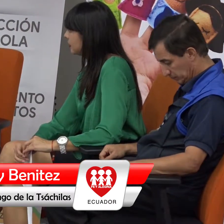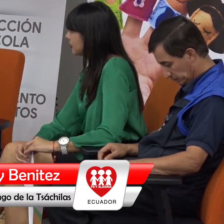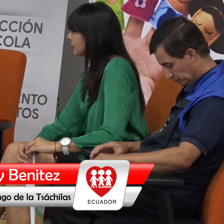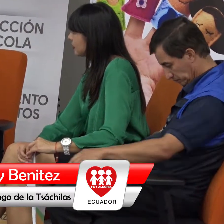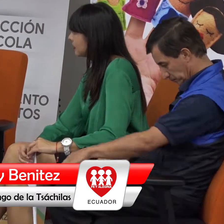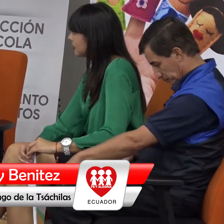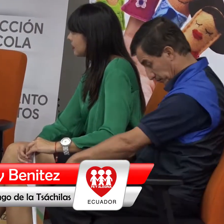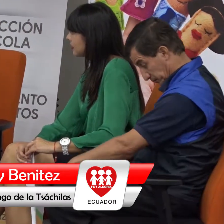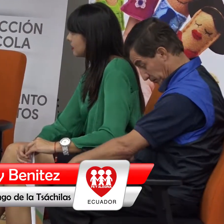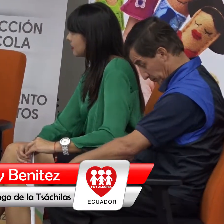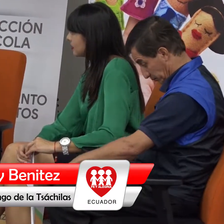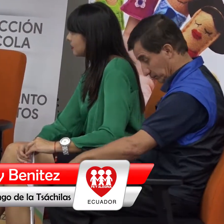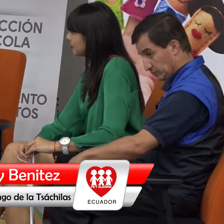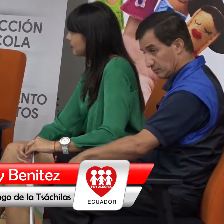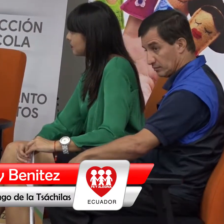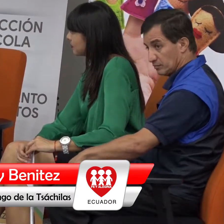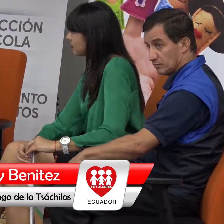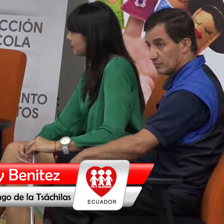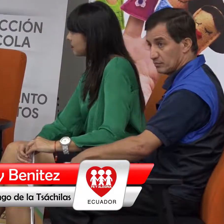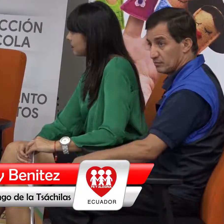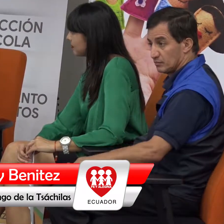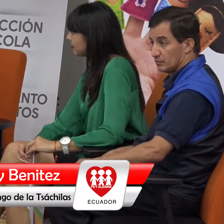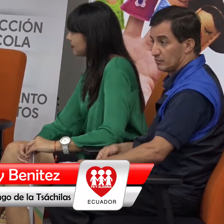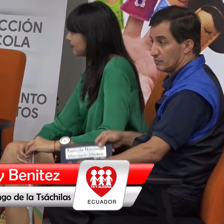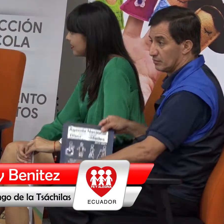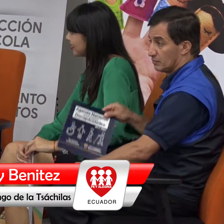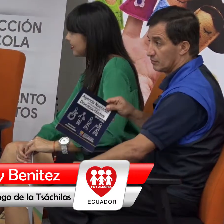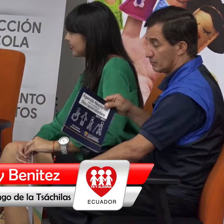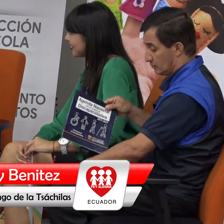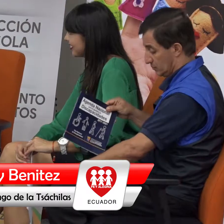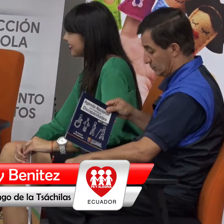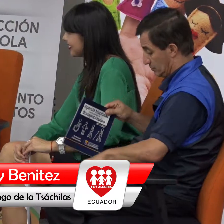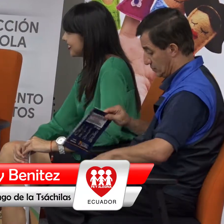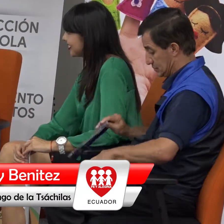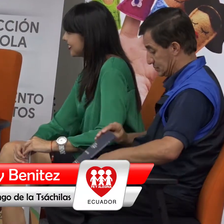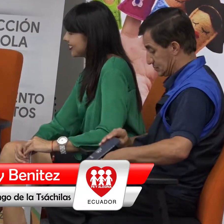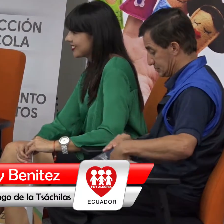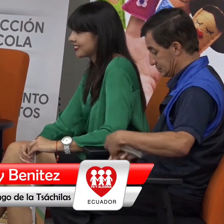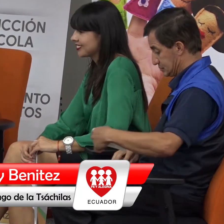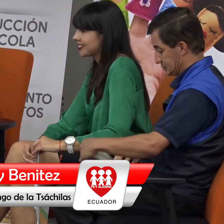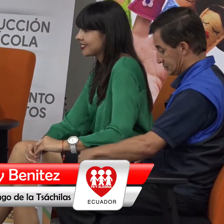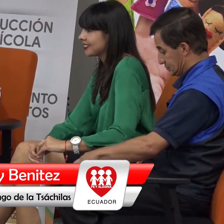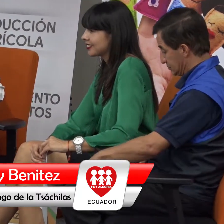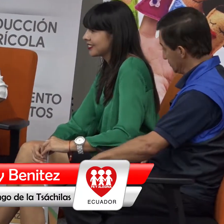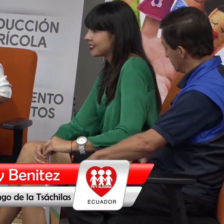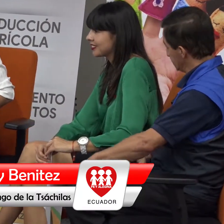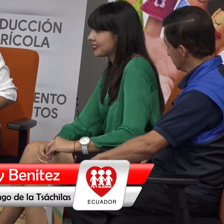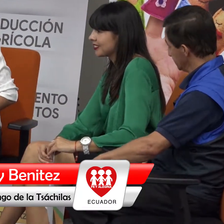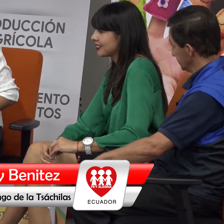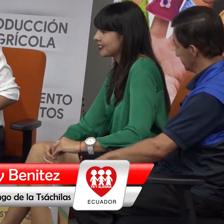y al igual que Estuardo en muchas cosas me declaro también un ignorante